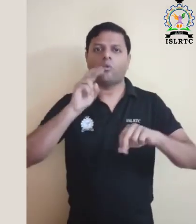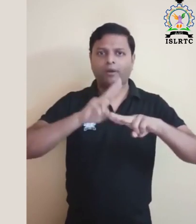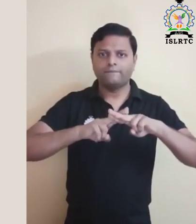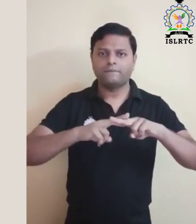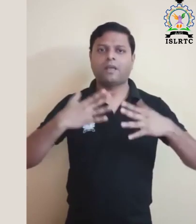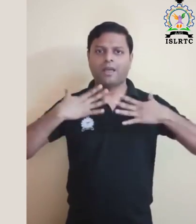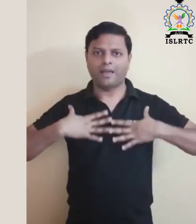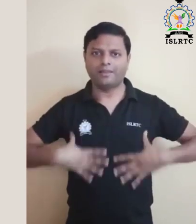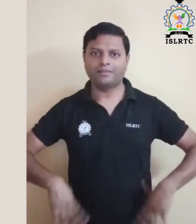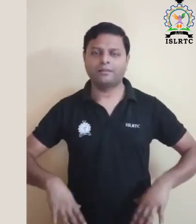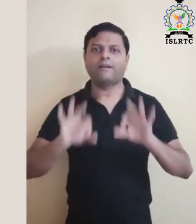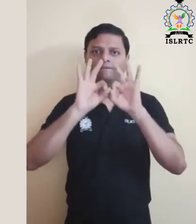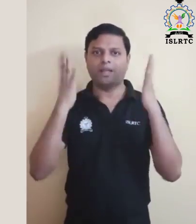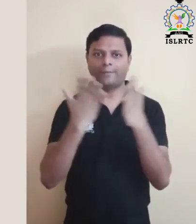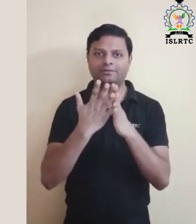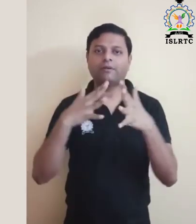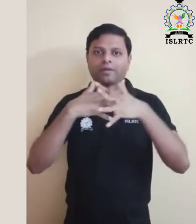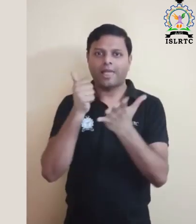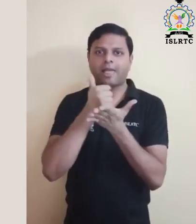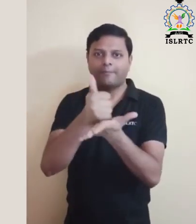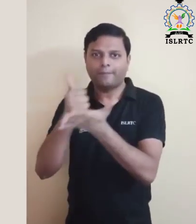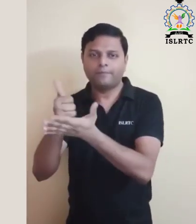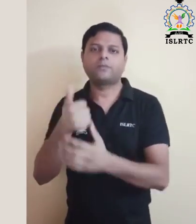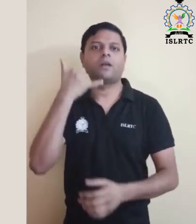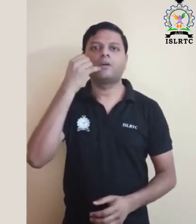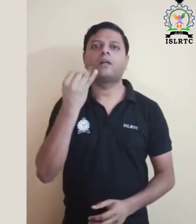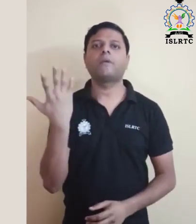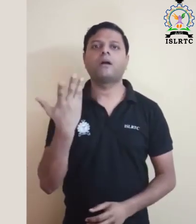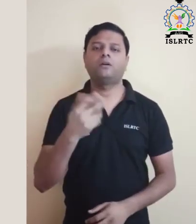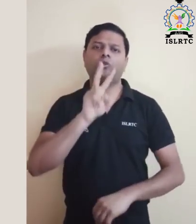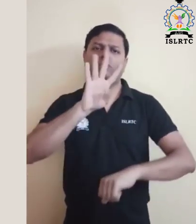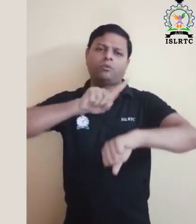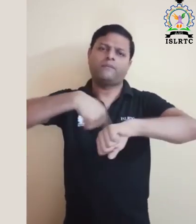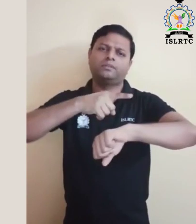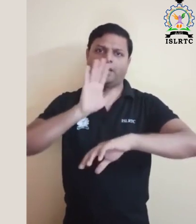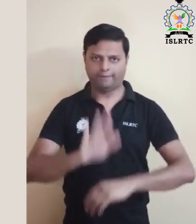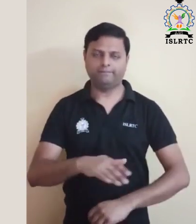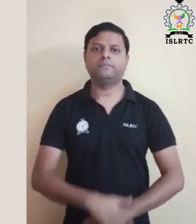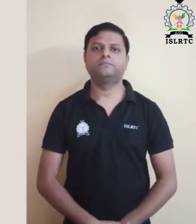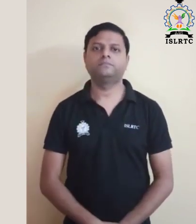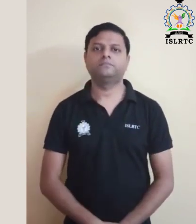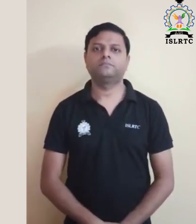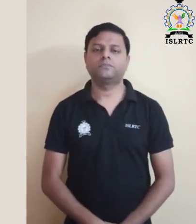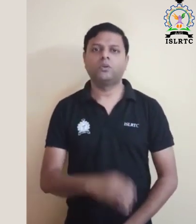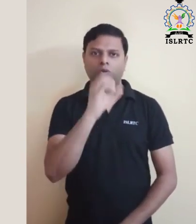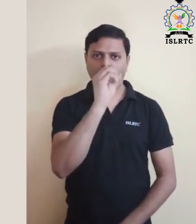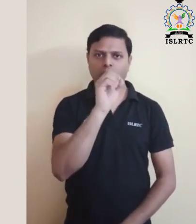कल्यान मंत्रा ले की हेल्प्लाइन नंबर 24 इंटु 7 पर कोल करें शुन्य